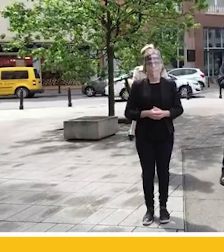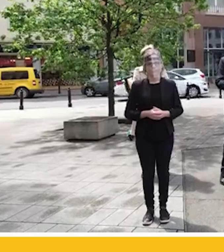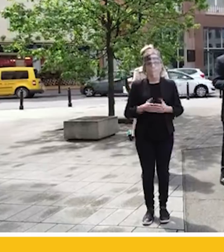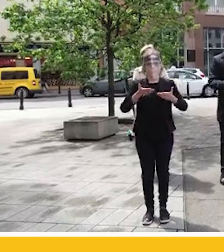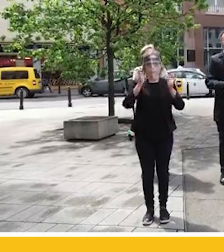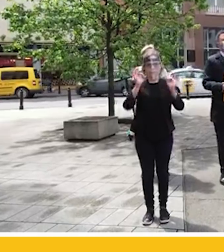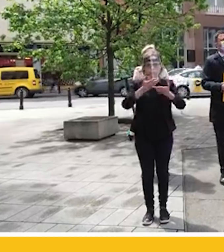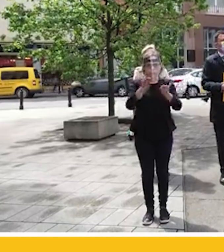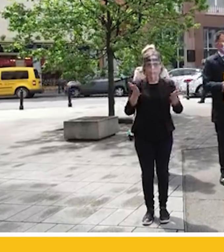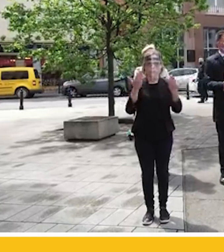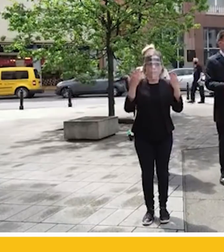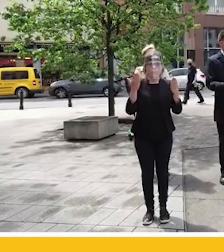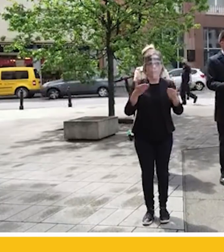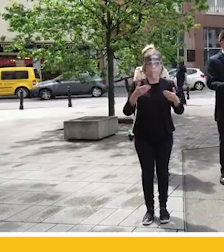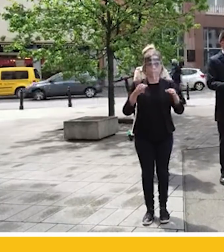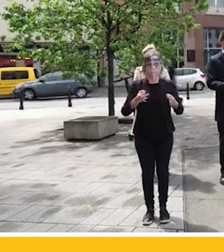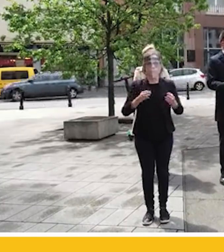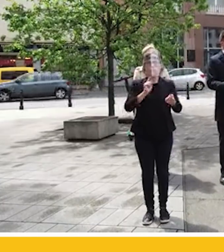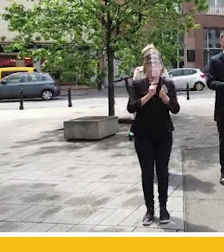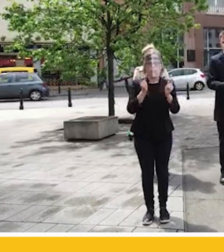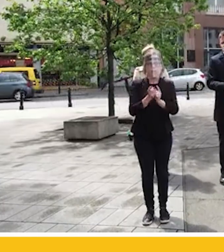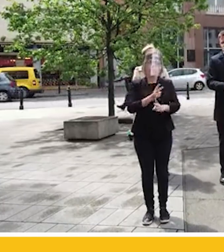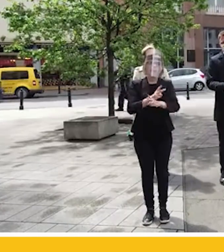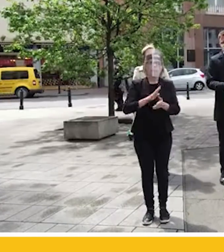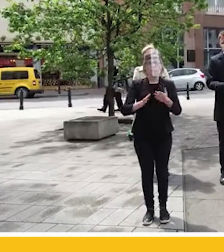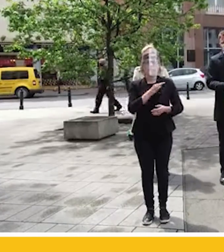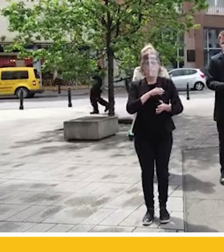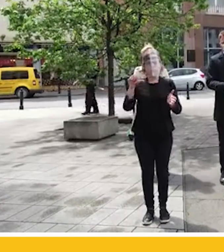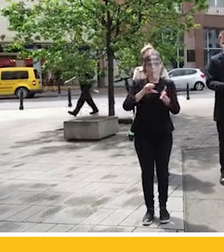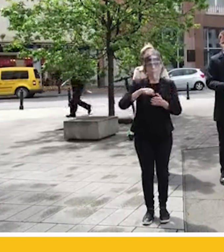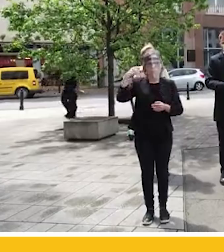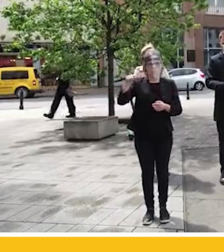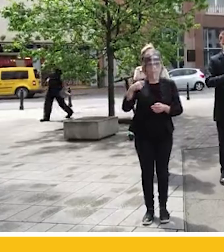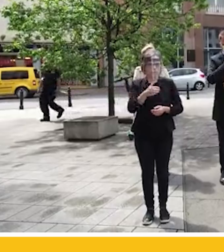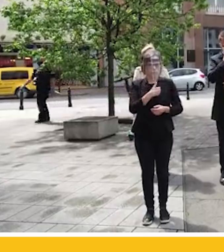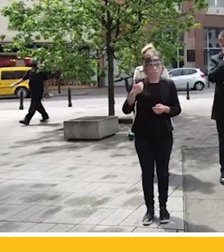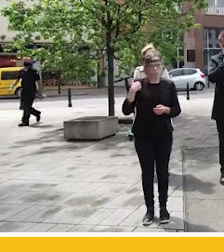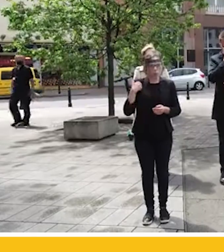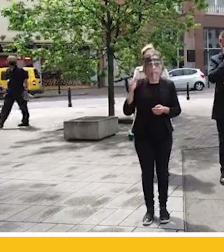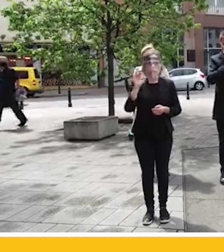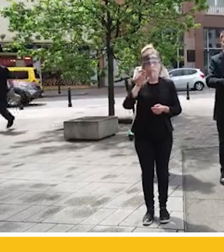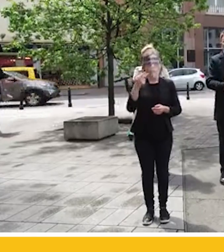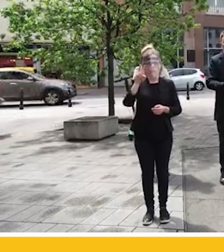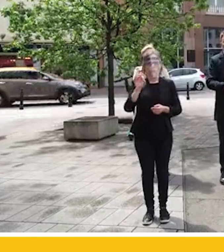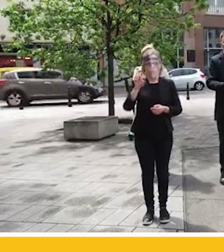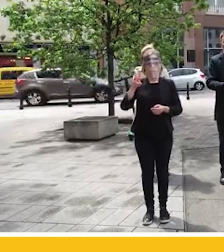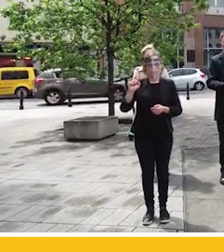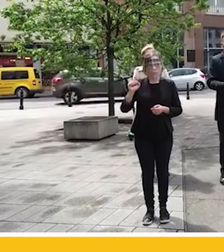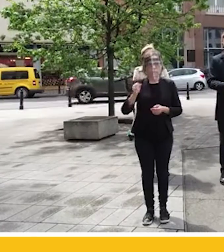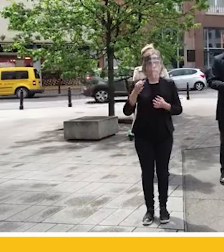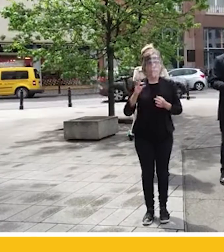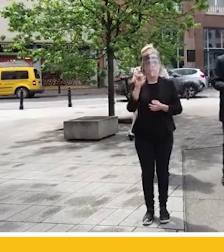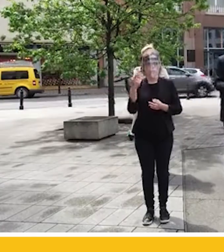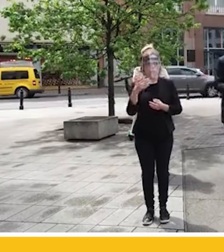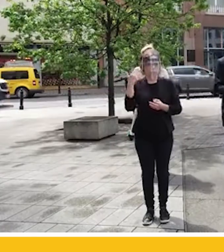Dzień dobry Państwu, witam na spotkaniu z niezależnym, bezpartyjnym kandydatem na prezydenta Rzeczypospolitej, Szymonem Hołownią. Oddaję